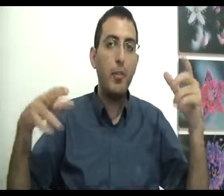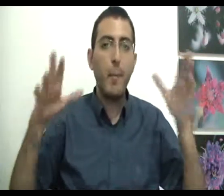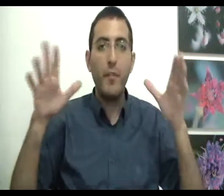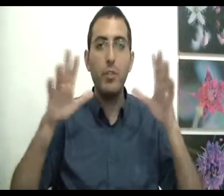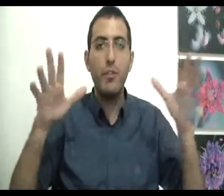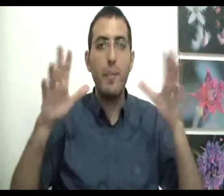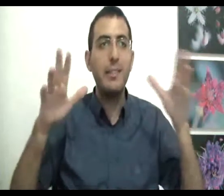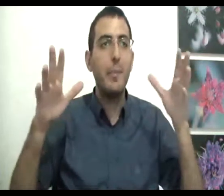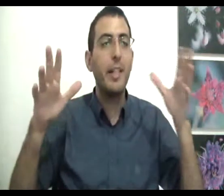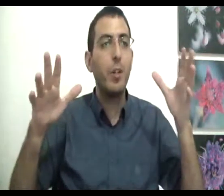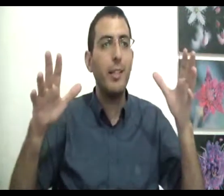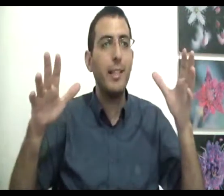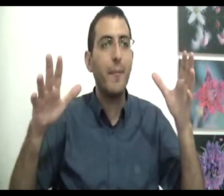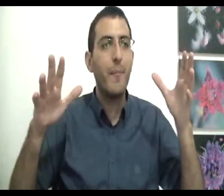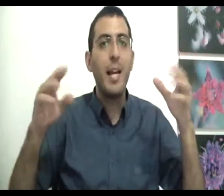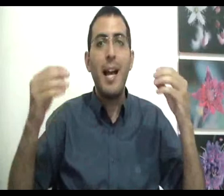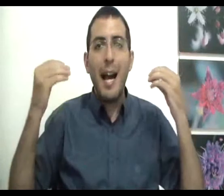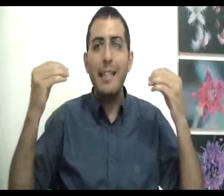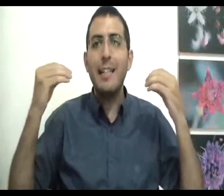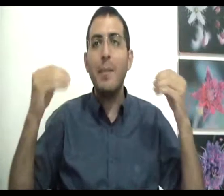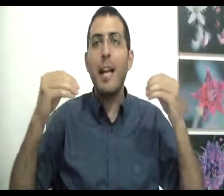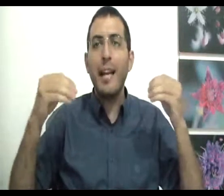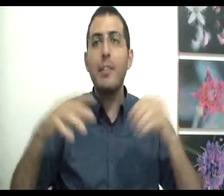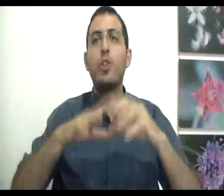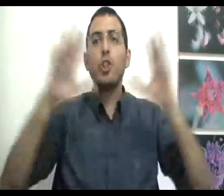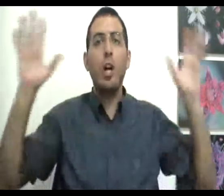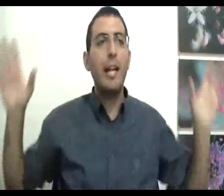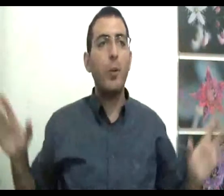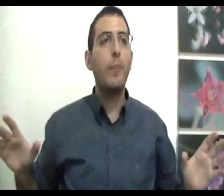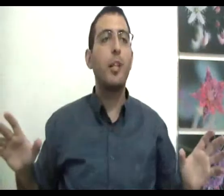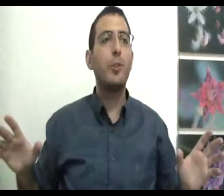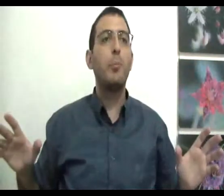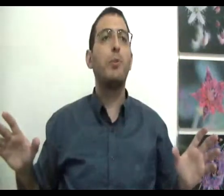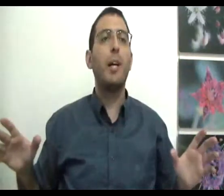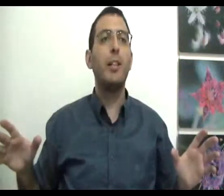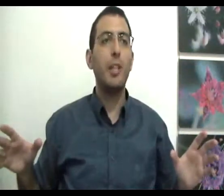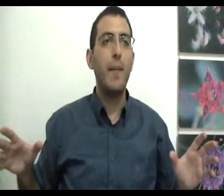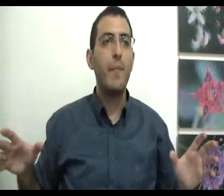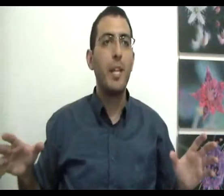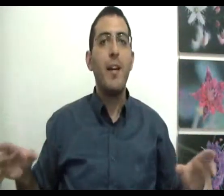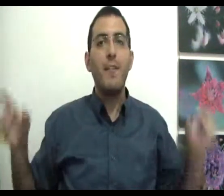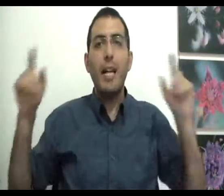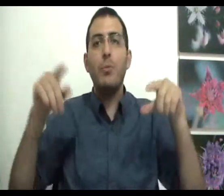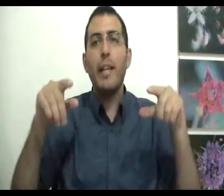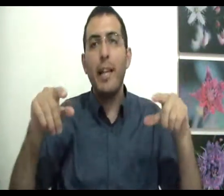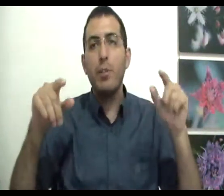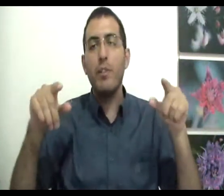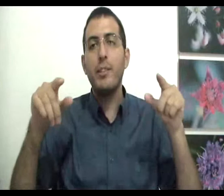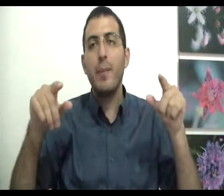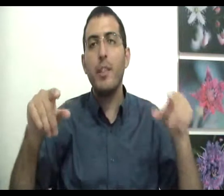יש רע מאיפה זה נובע מה זה המנגנון הזה אז האדם יכיל את כל האירועים של המציאות בצורה חדשה ואז הוא יגיע לטוב נצחי אמיתי